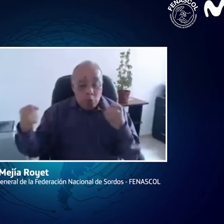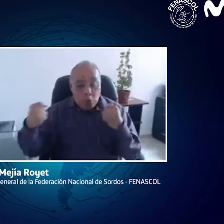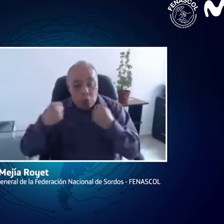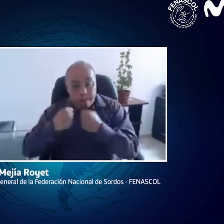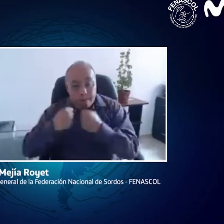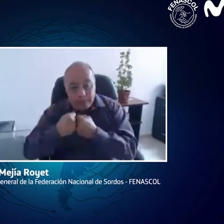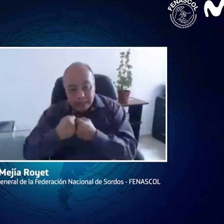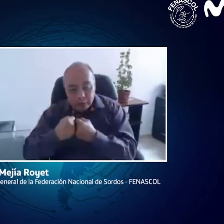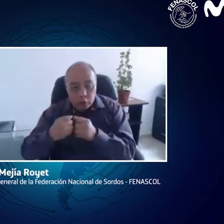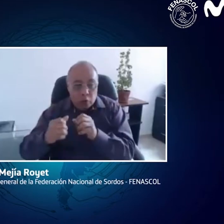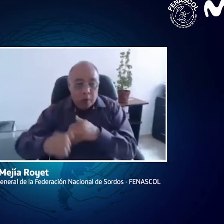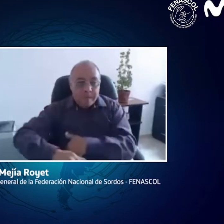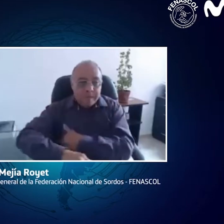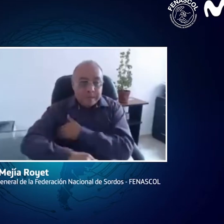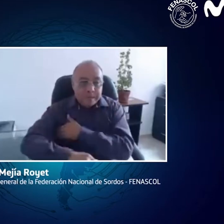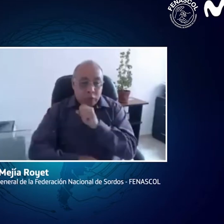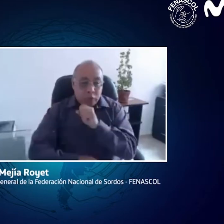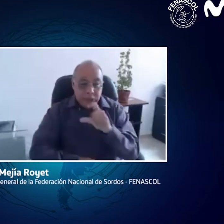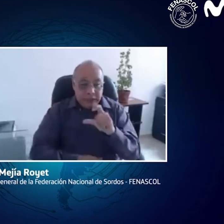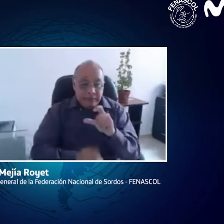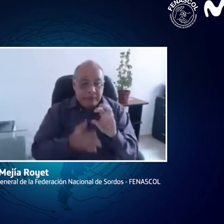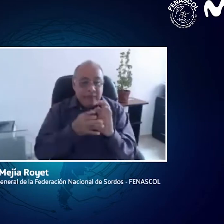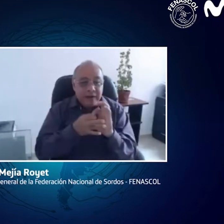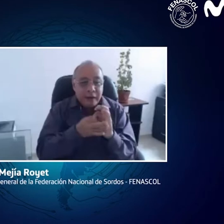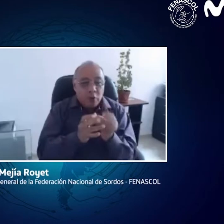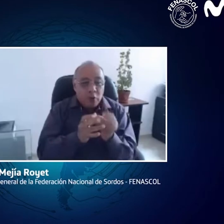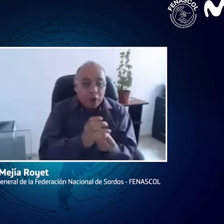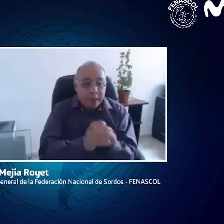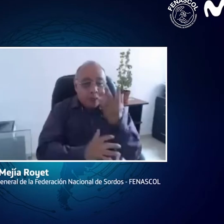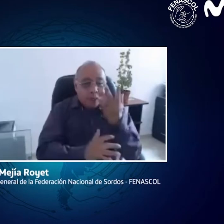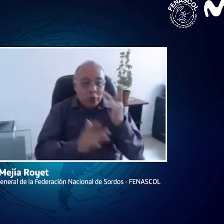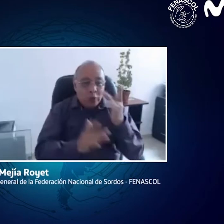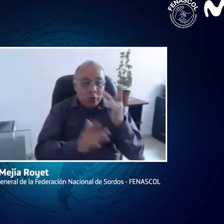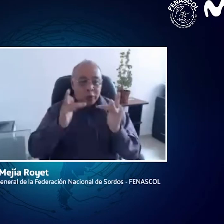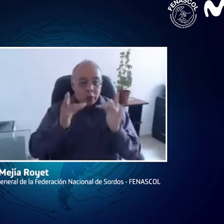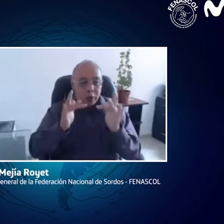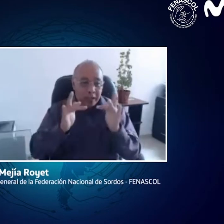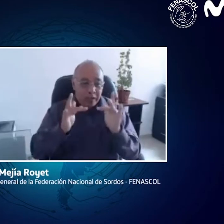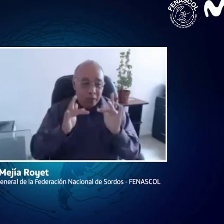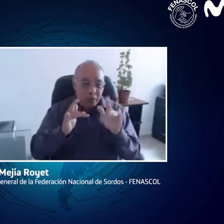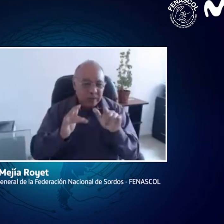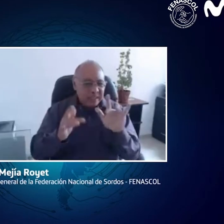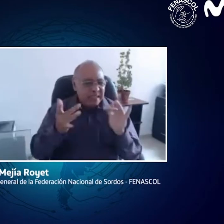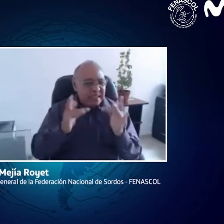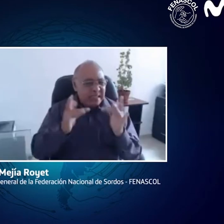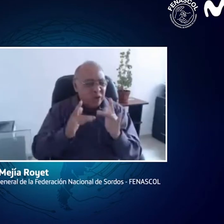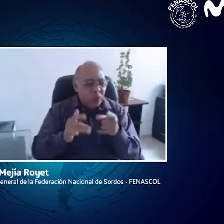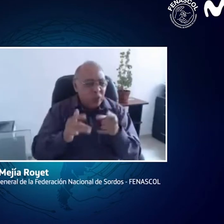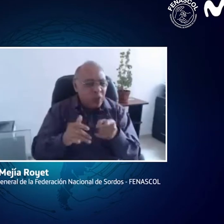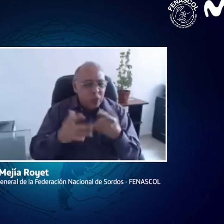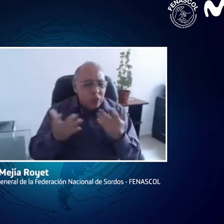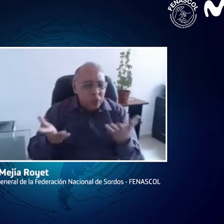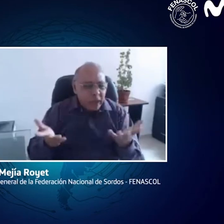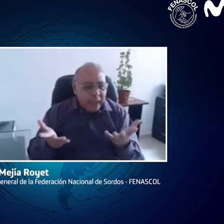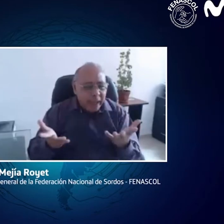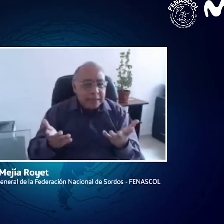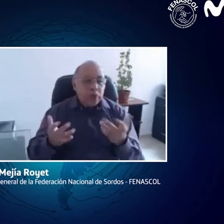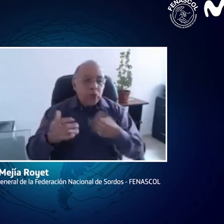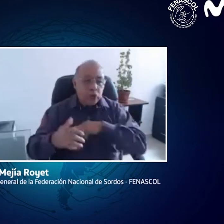los primeros en la región de gracia de tener un convenio con el Ministerio de las TIC y